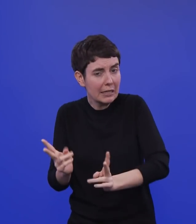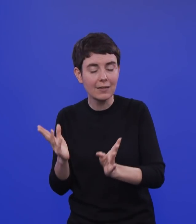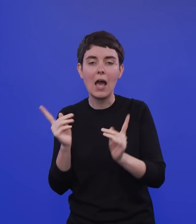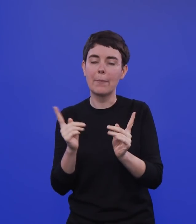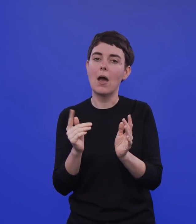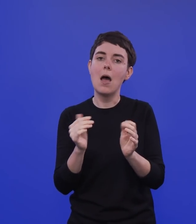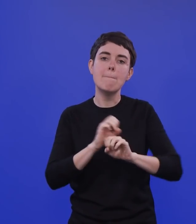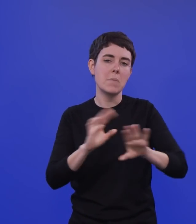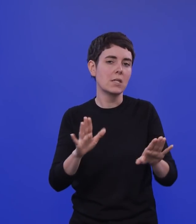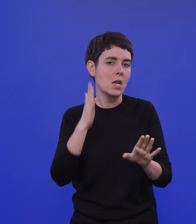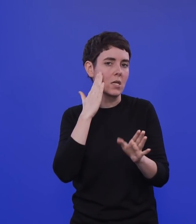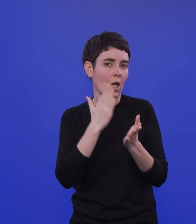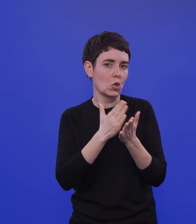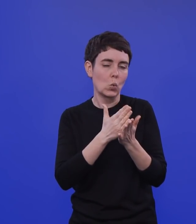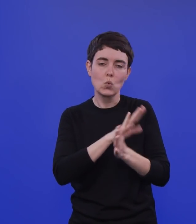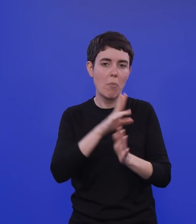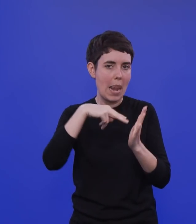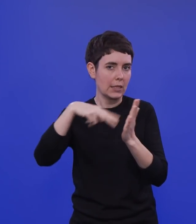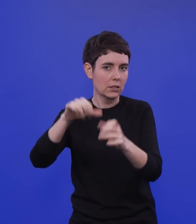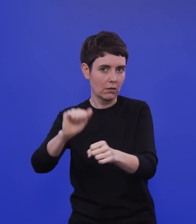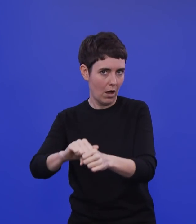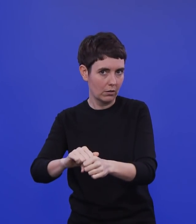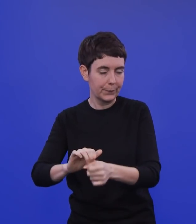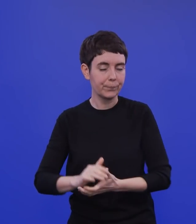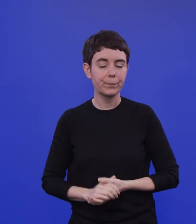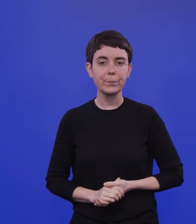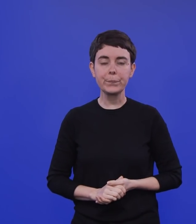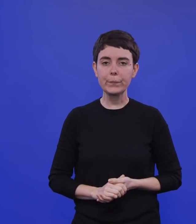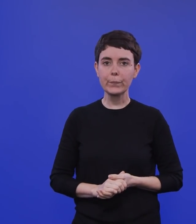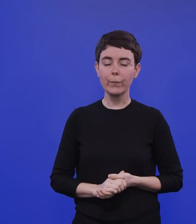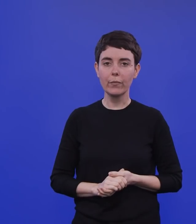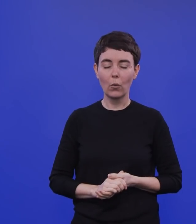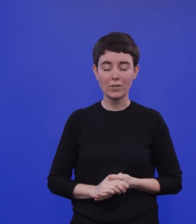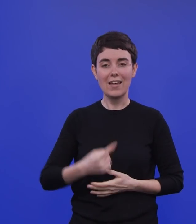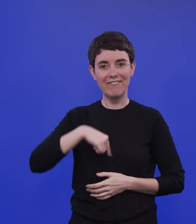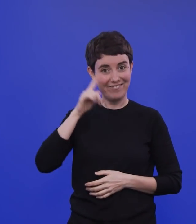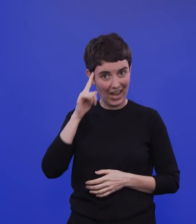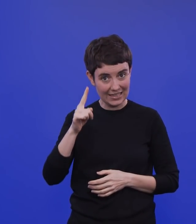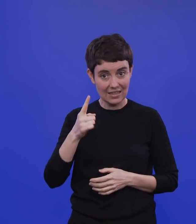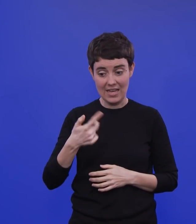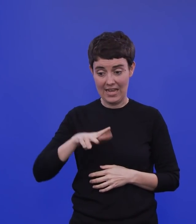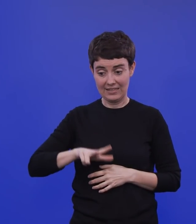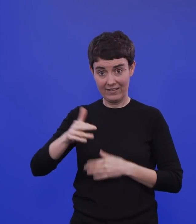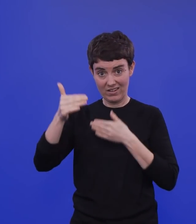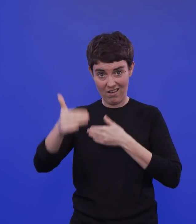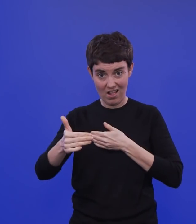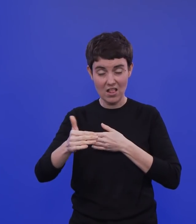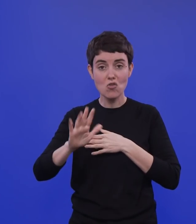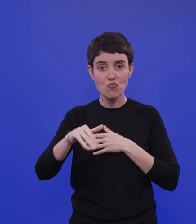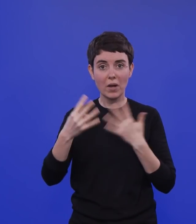die Medien gelangt und ist jetzt überall nachzulesen. Und wir wissen jetzt also, im ersten Quartal können über 9 Millionen Menschen